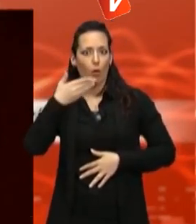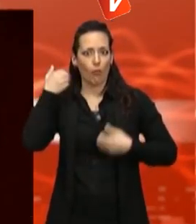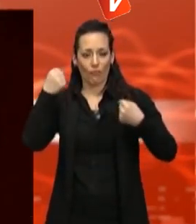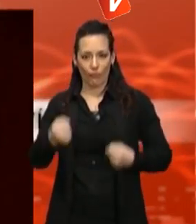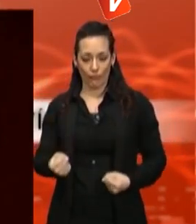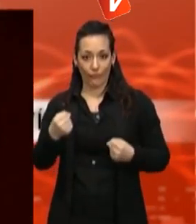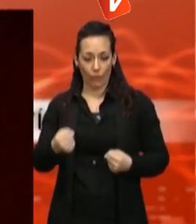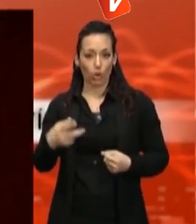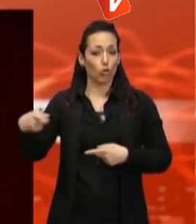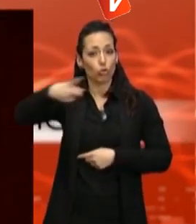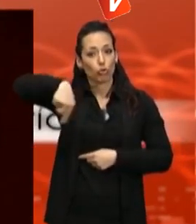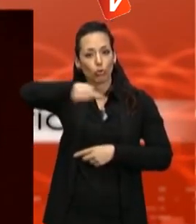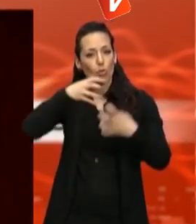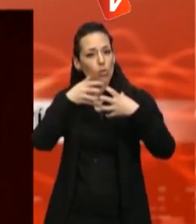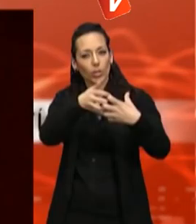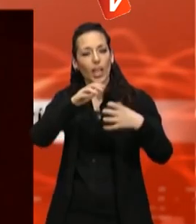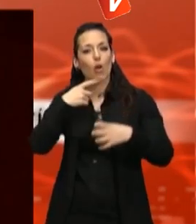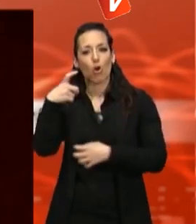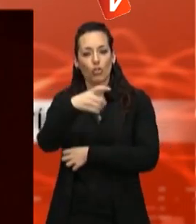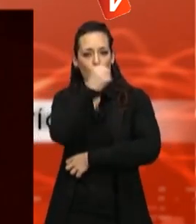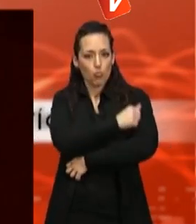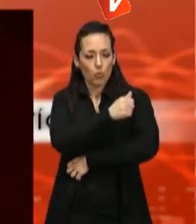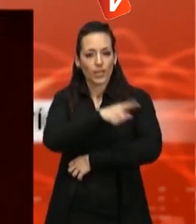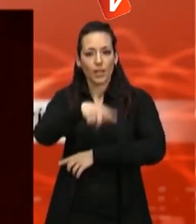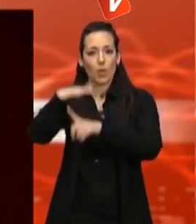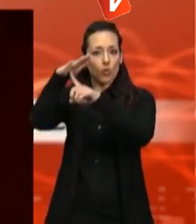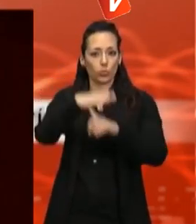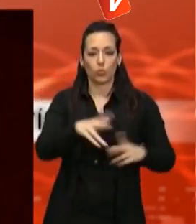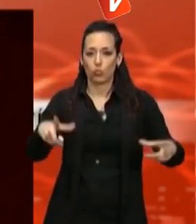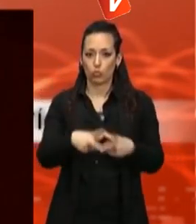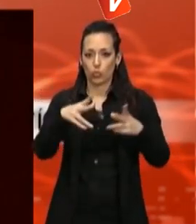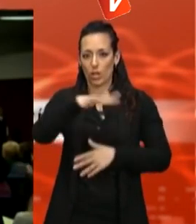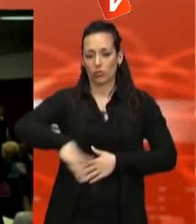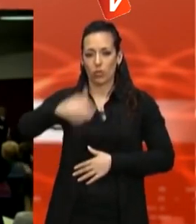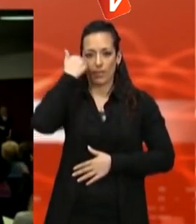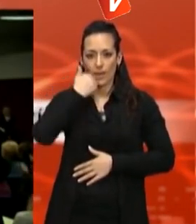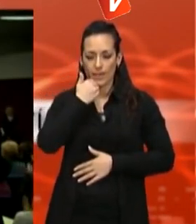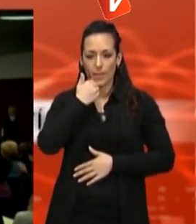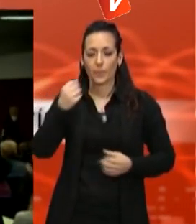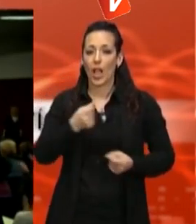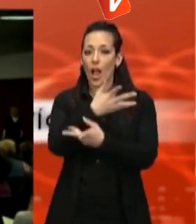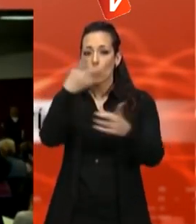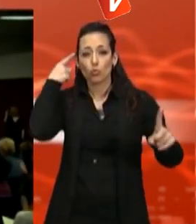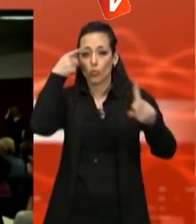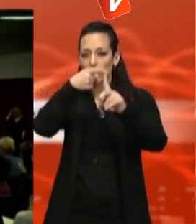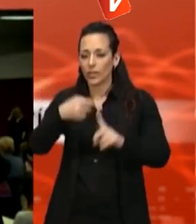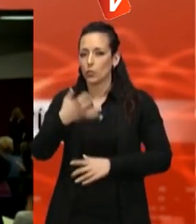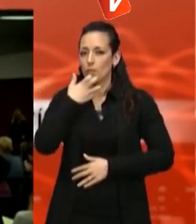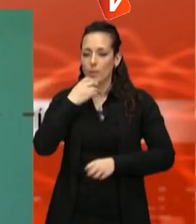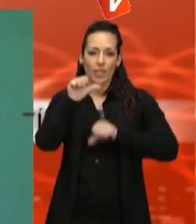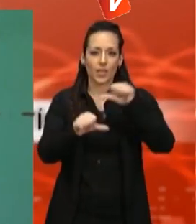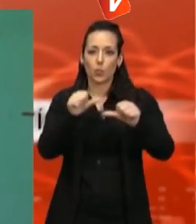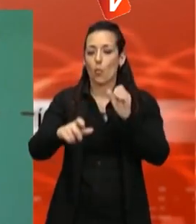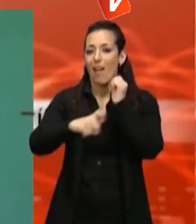lluitar contra la pobresa i contra l'exclusió social de la nostra ciutat. Alguns dels objectius són desenvolupar una